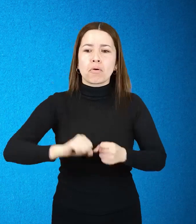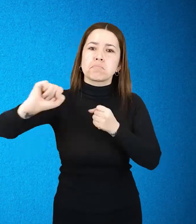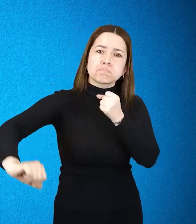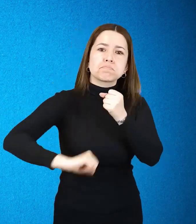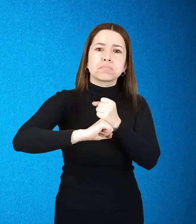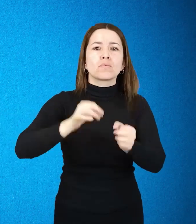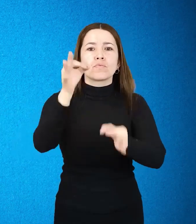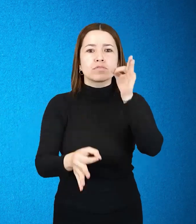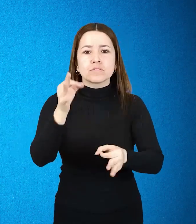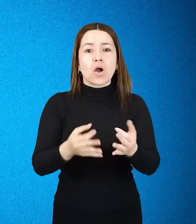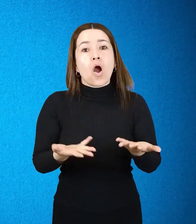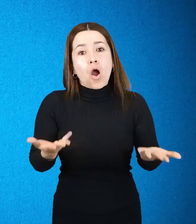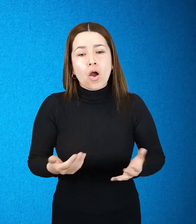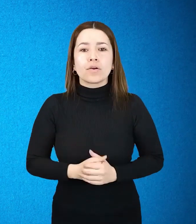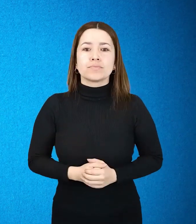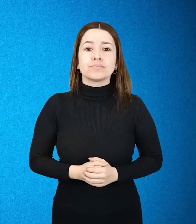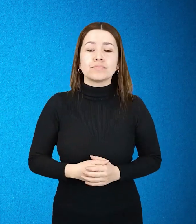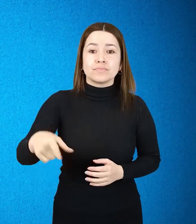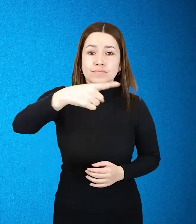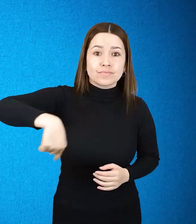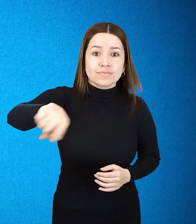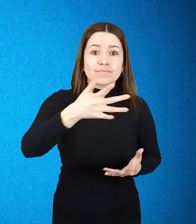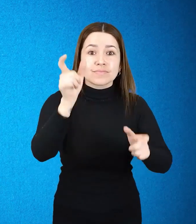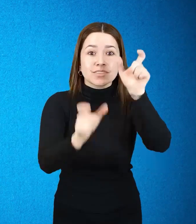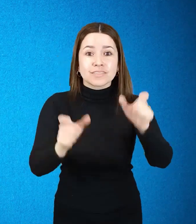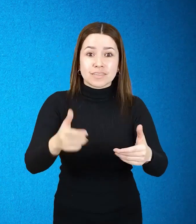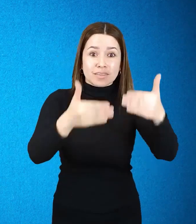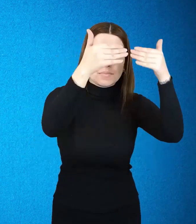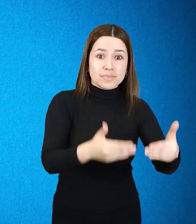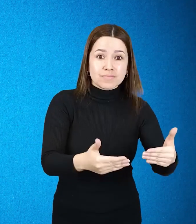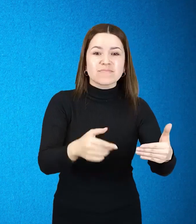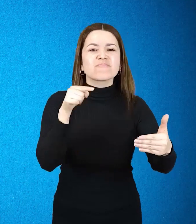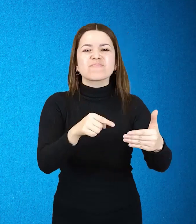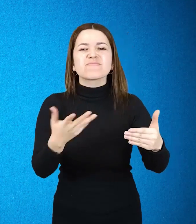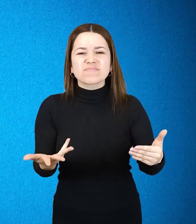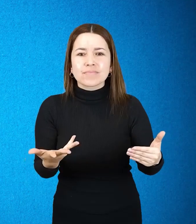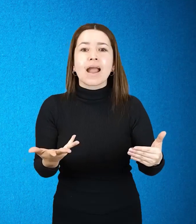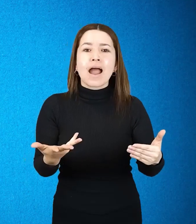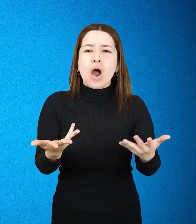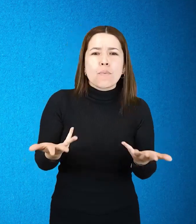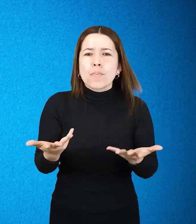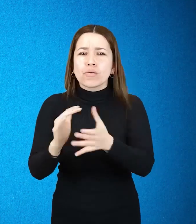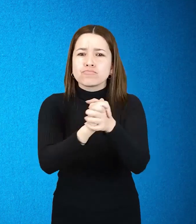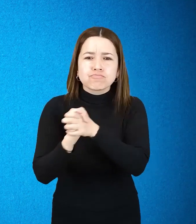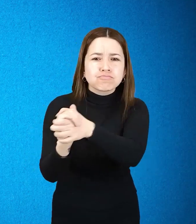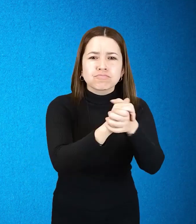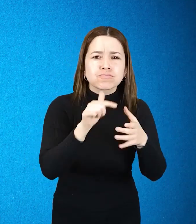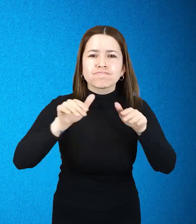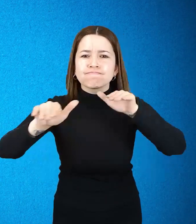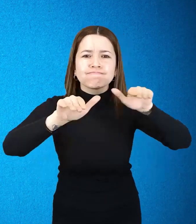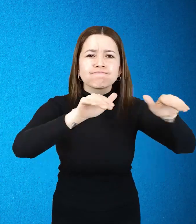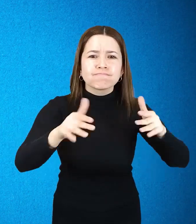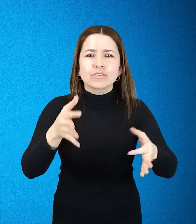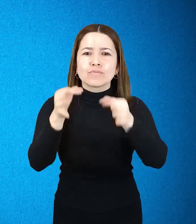Solicitud de apoyo de un juez En el segundo caso, es decir, cuando la persona con discapacidad pide apoyo a un juez, se